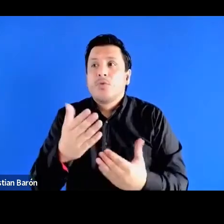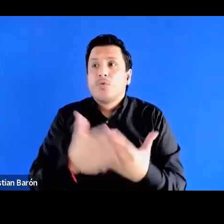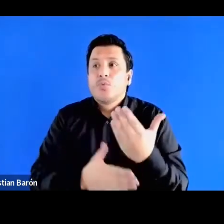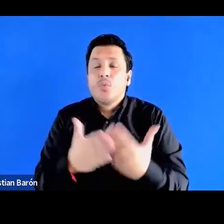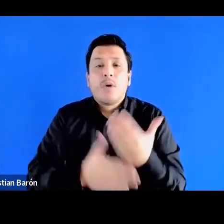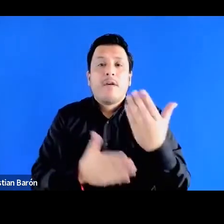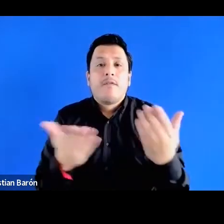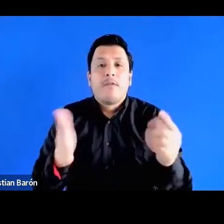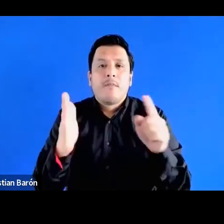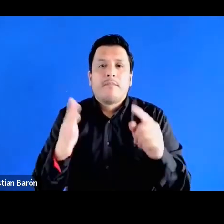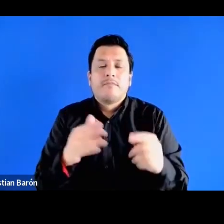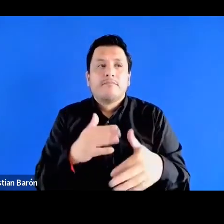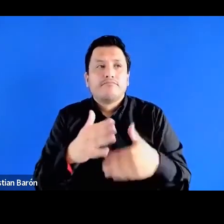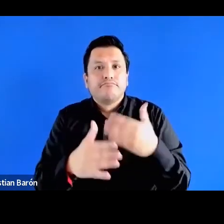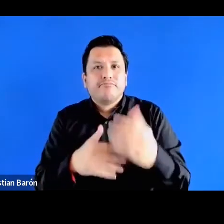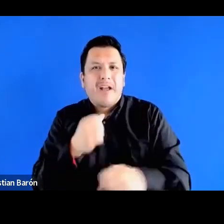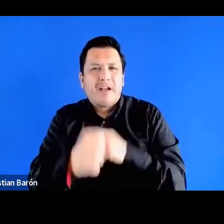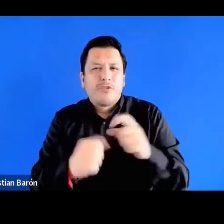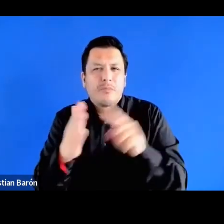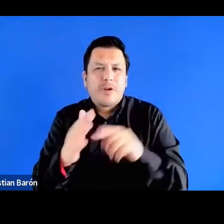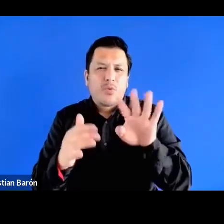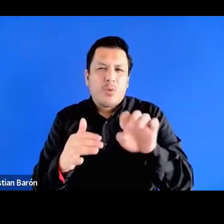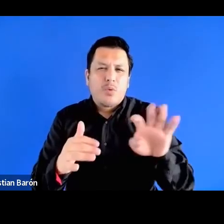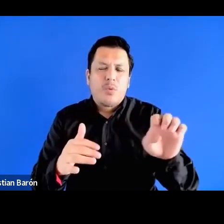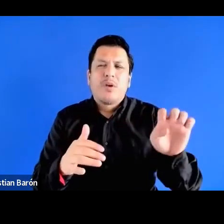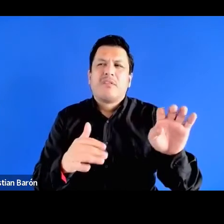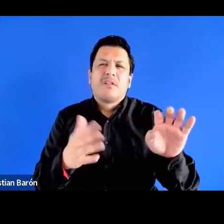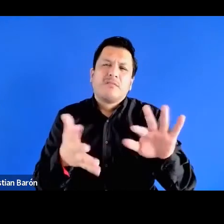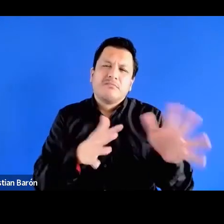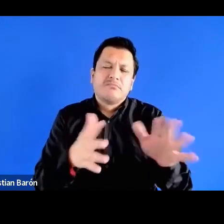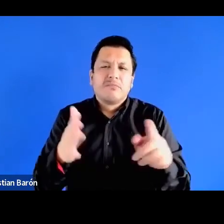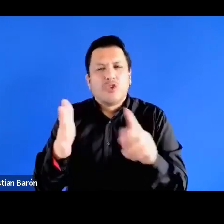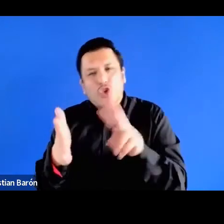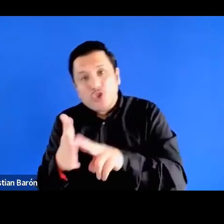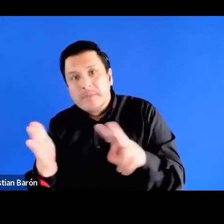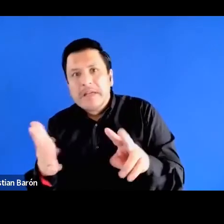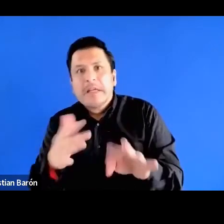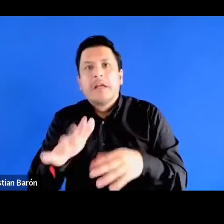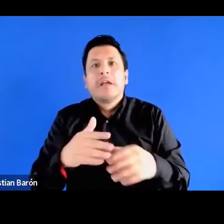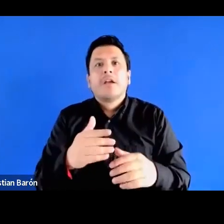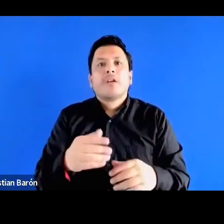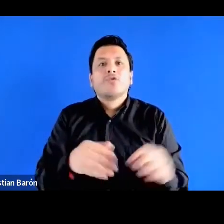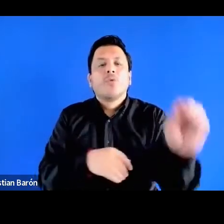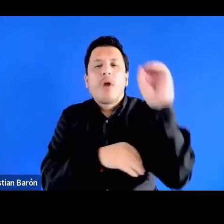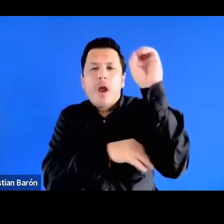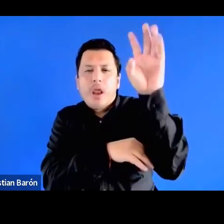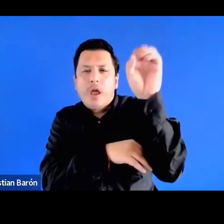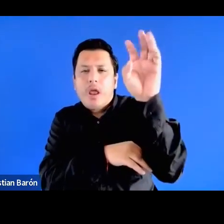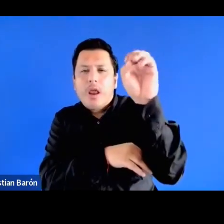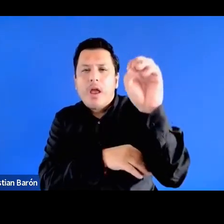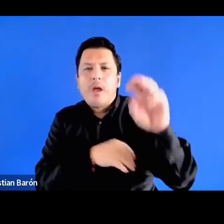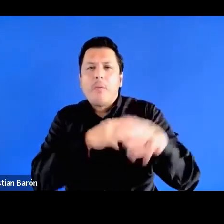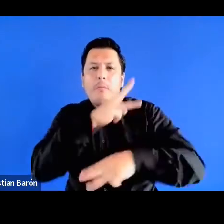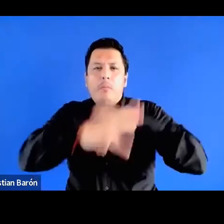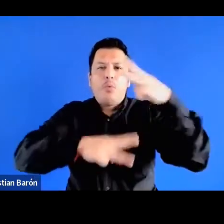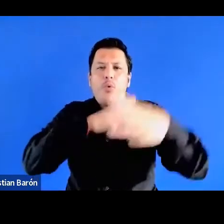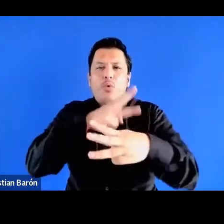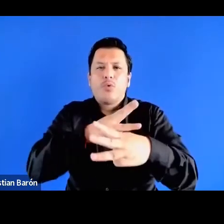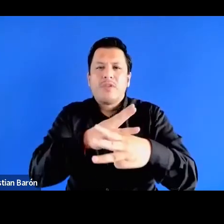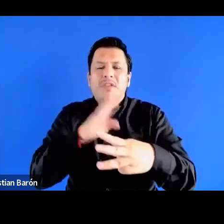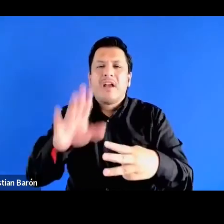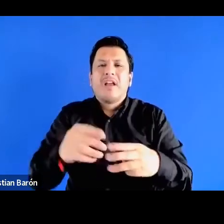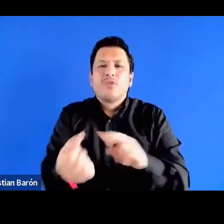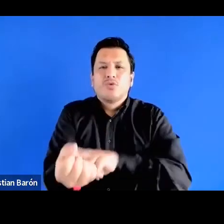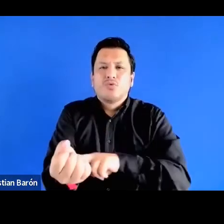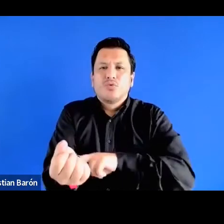tiene que ver con lo que fue la conferencia mundial de contra el racismo ¿no? celebrada en Durban